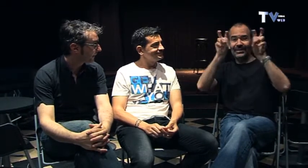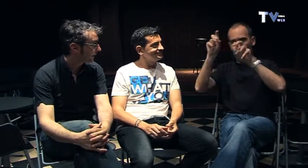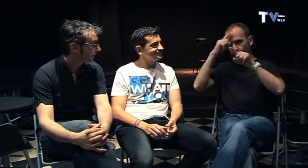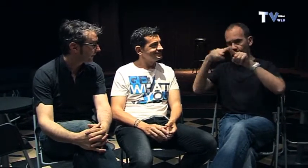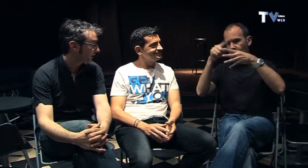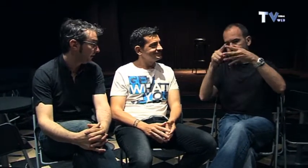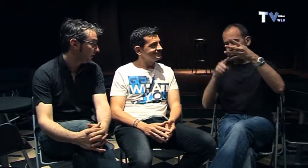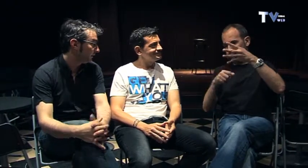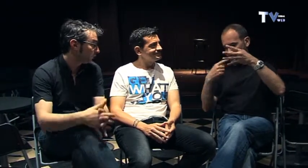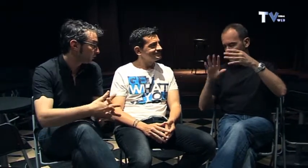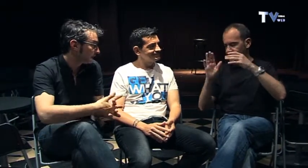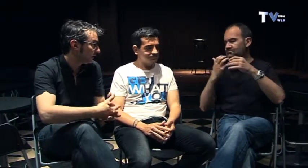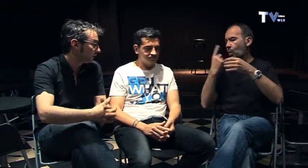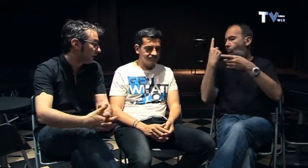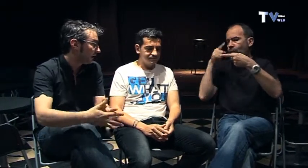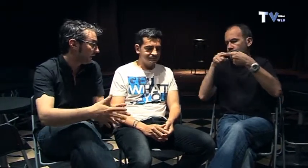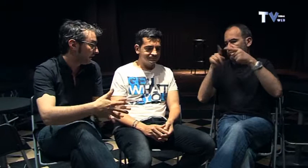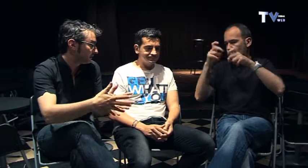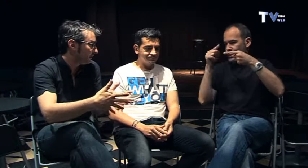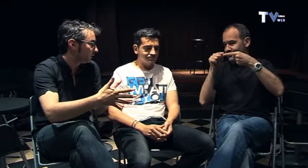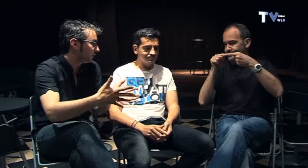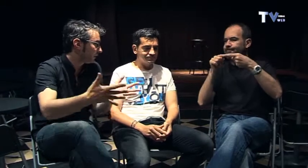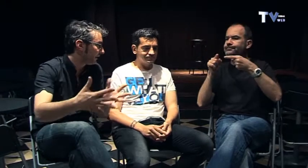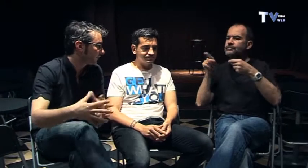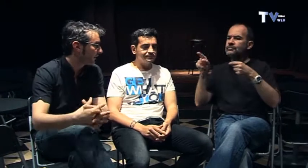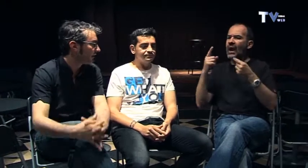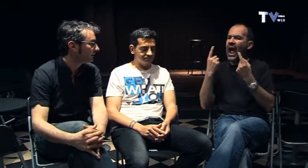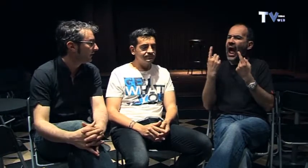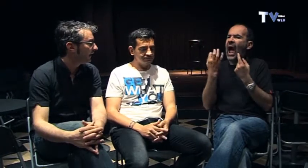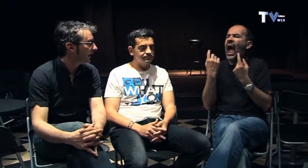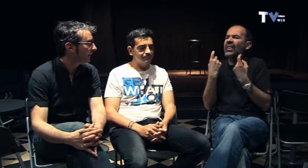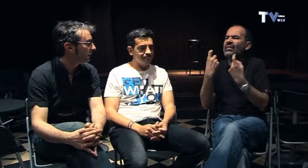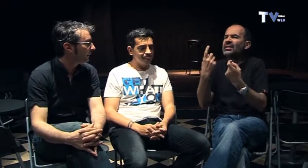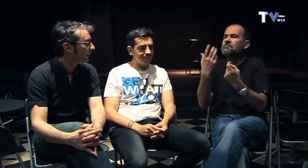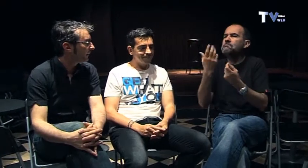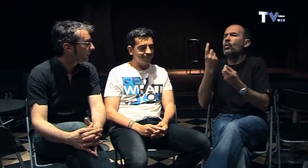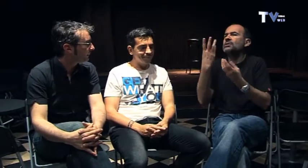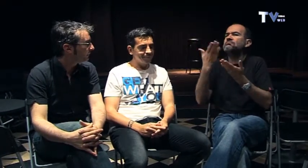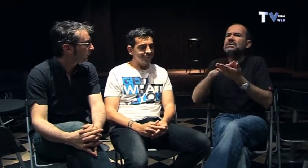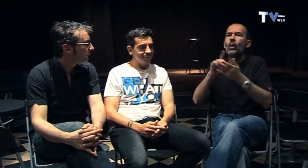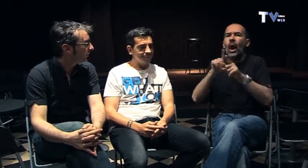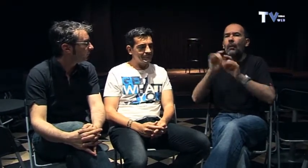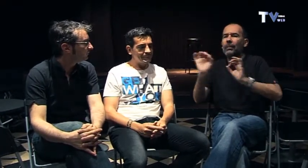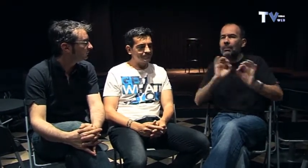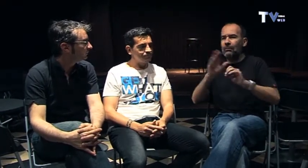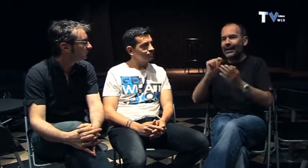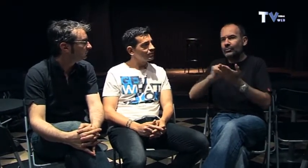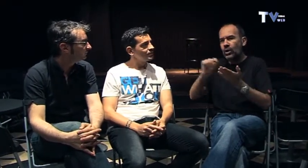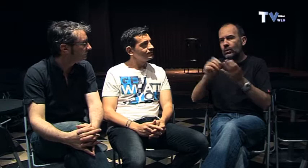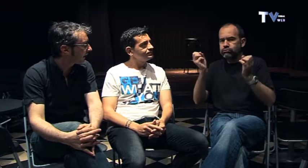te venden en tus trabajos hay varios tipos de varios trabajos que haces por ejemplo para